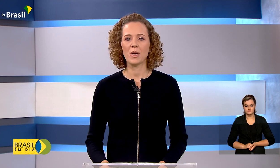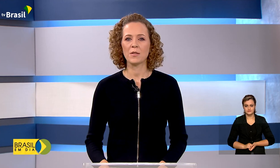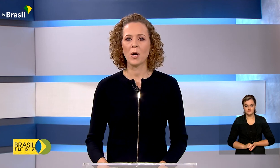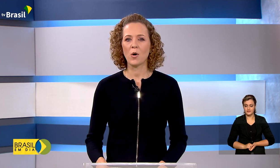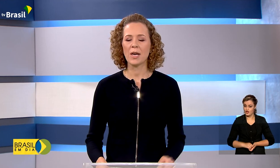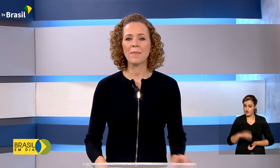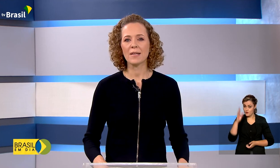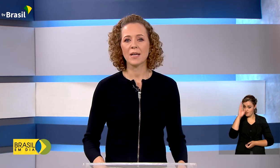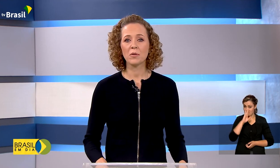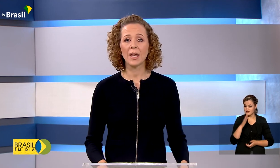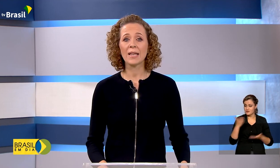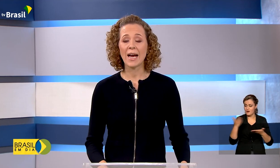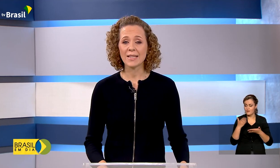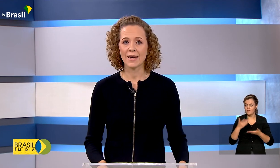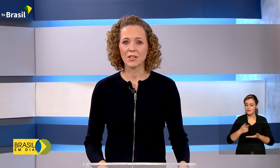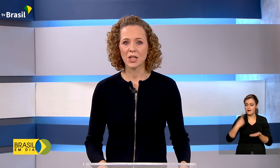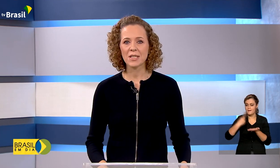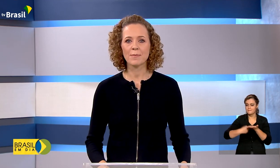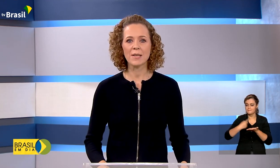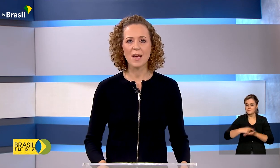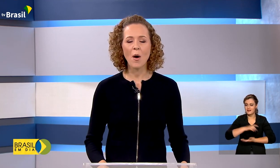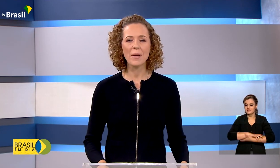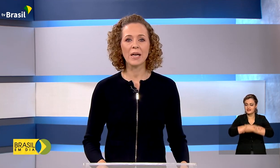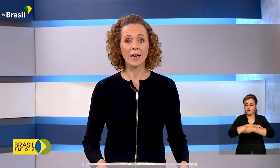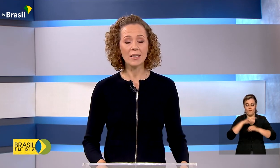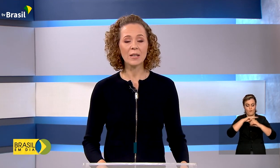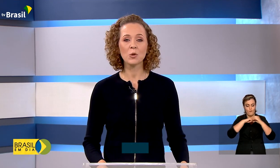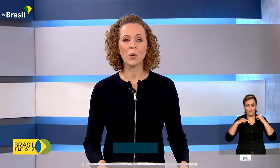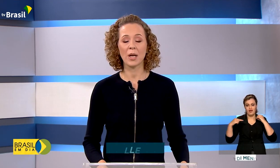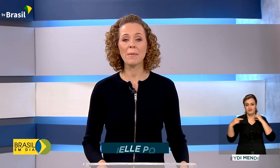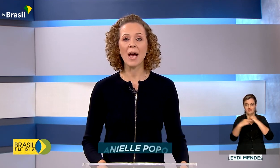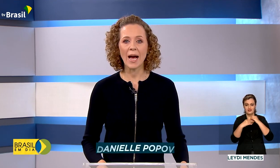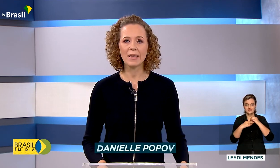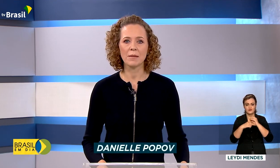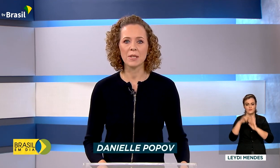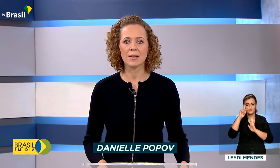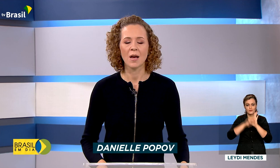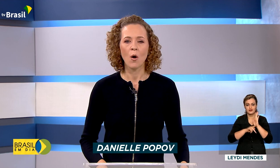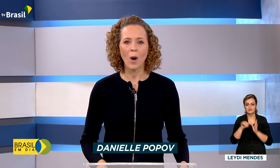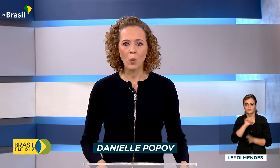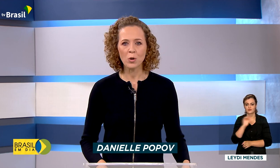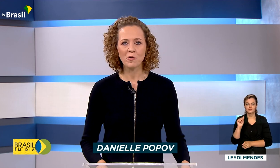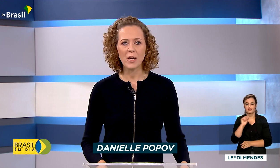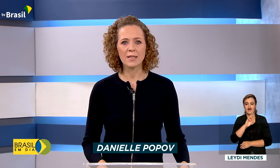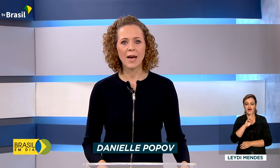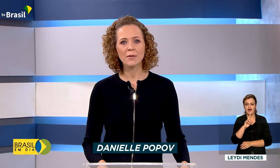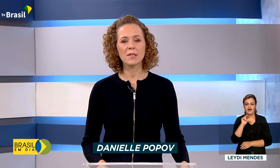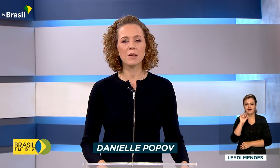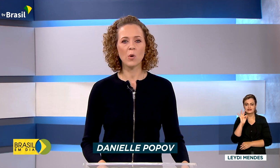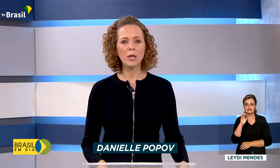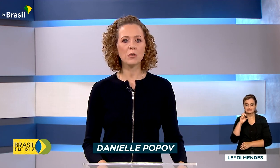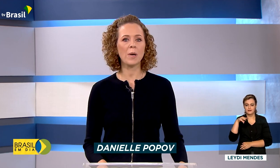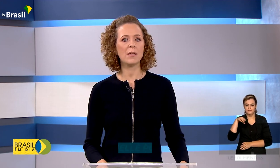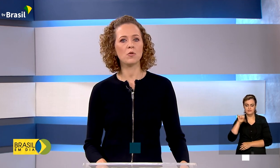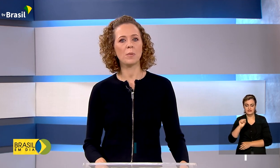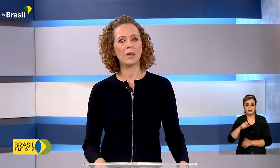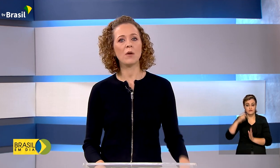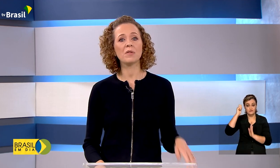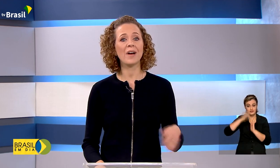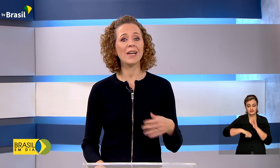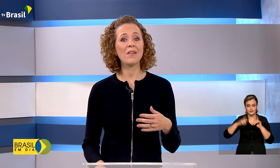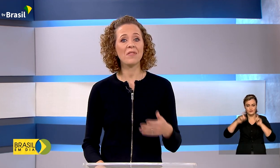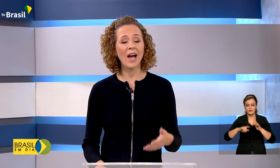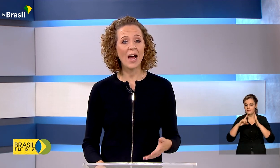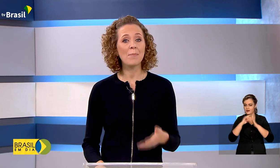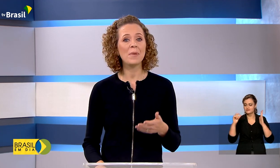O Brasil agora é parceiro da NASA, a agência espacial americana, no programa Artemis. O acordo foi assinado em cerimônia no Palácio do